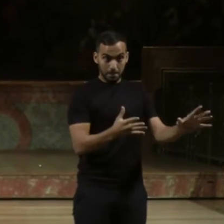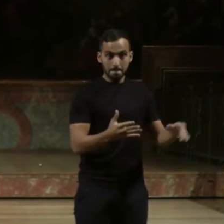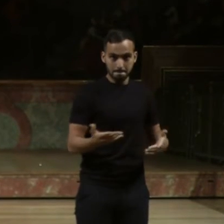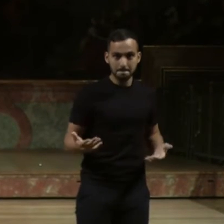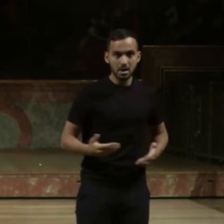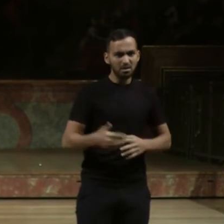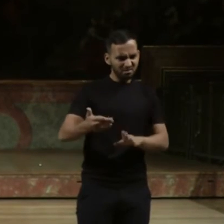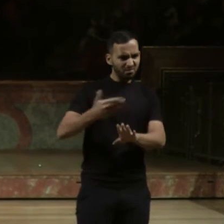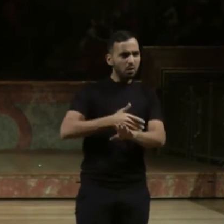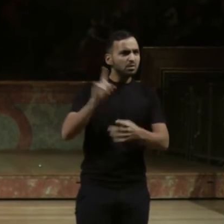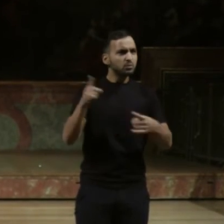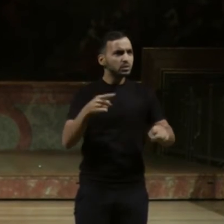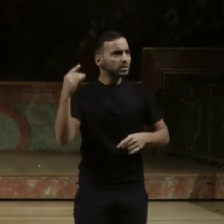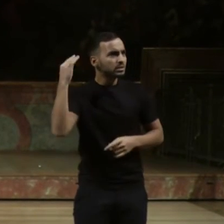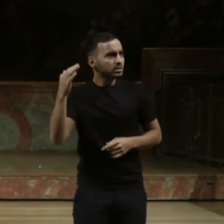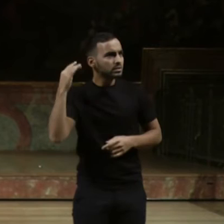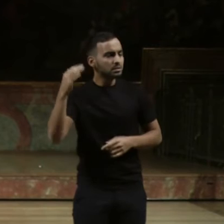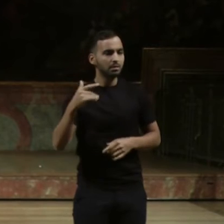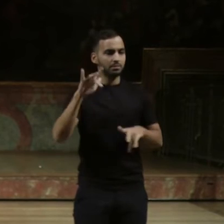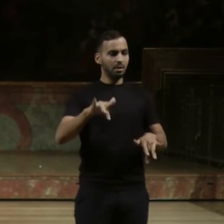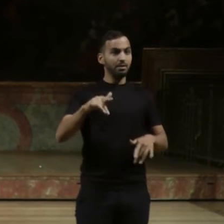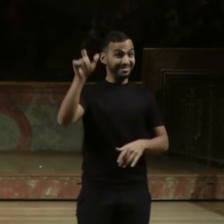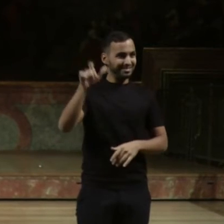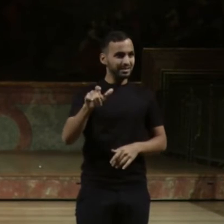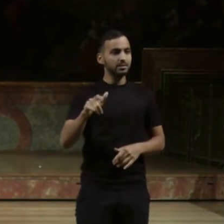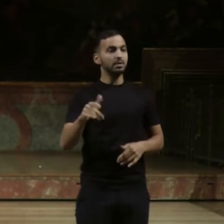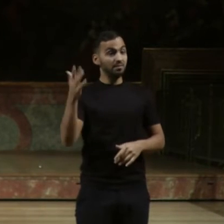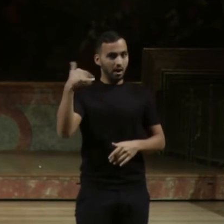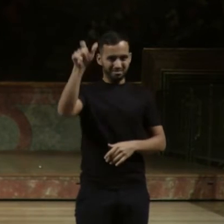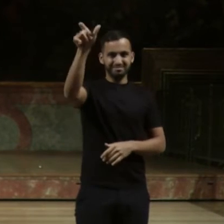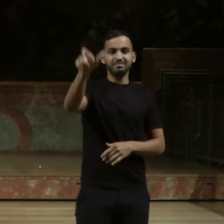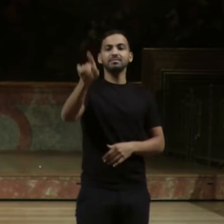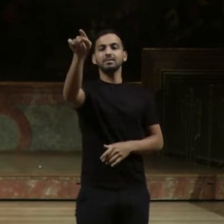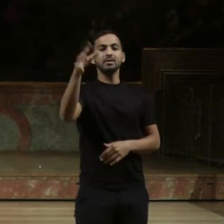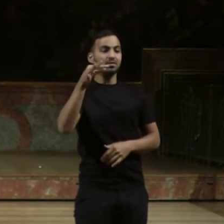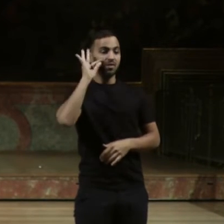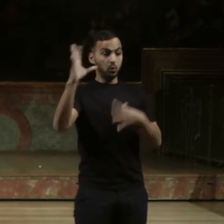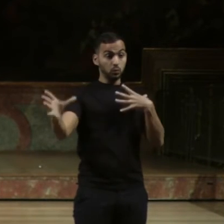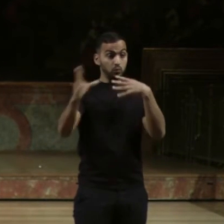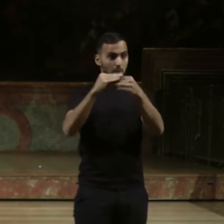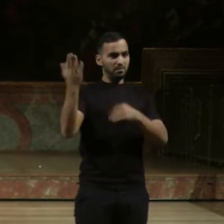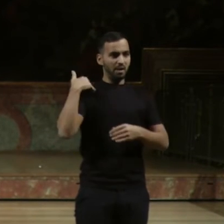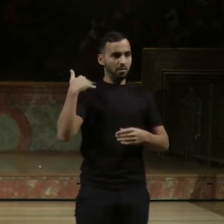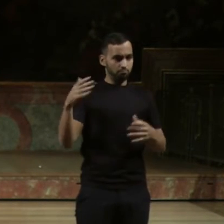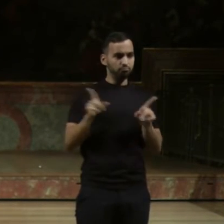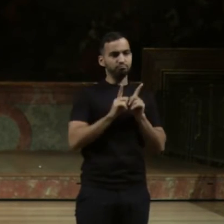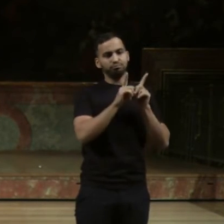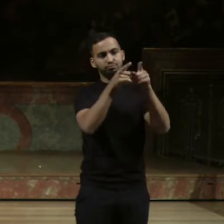die Christine Schörkuber, die mit mir gemeinsam vor vier Wochen in Röske an der ungarischen Grenze war und das Lied hat als